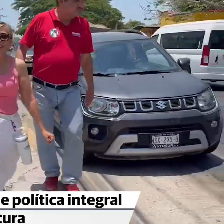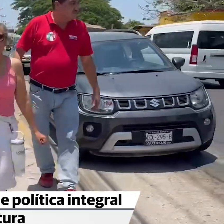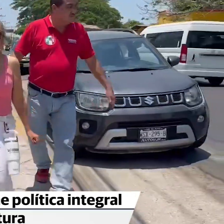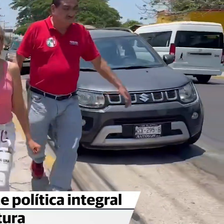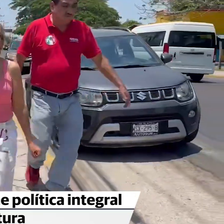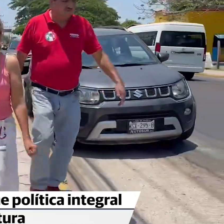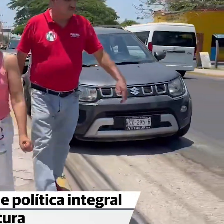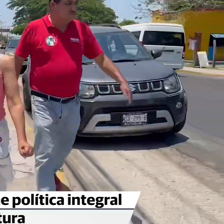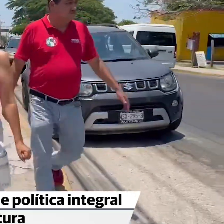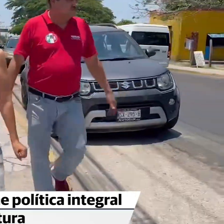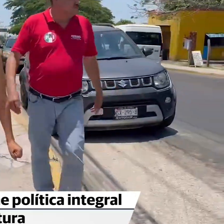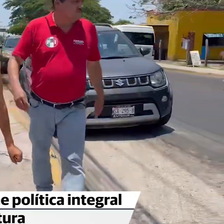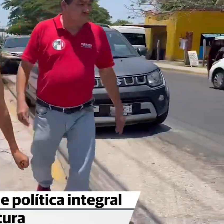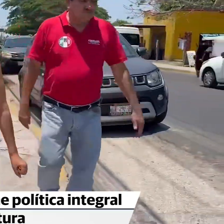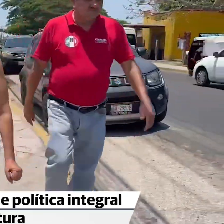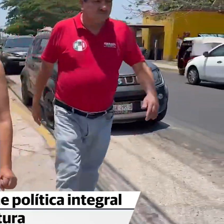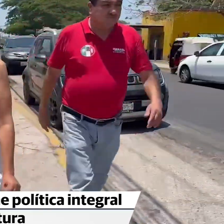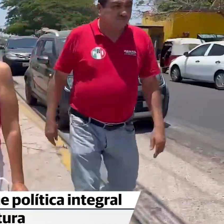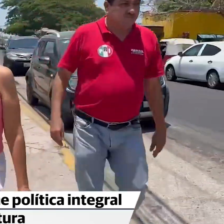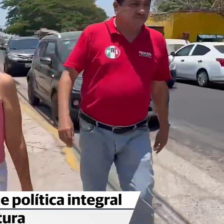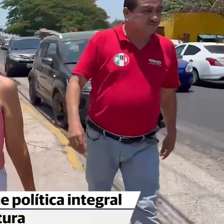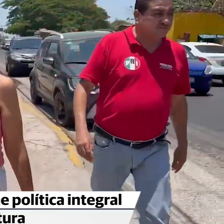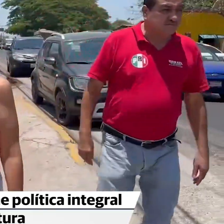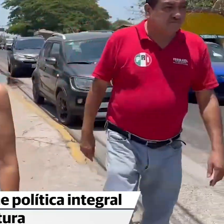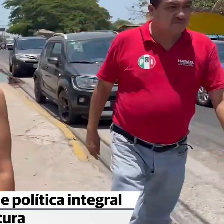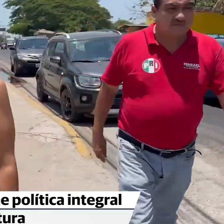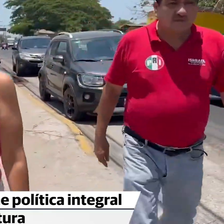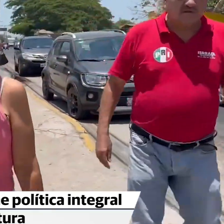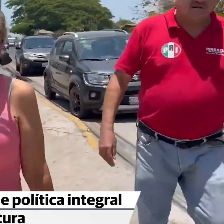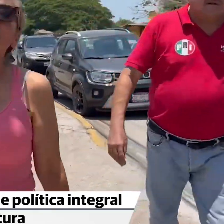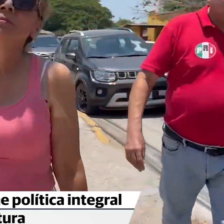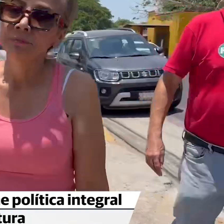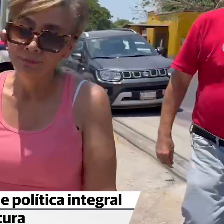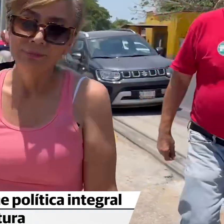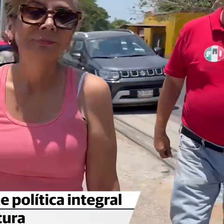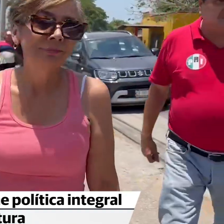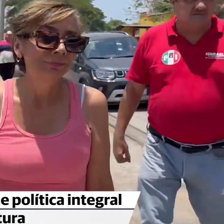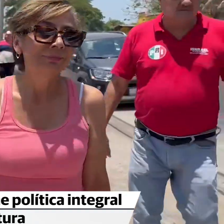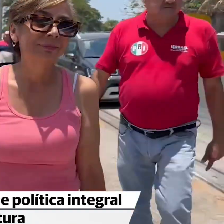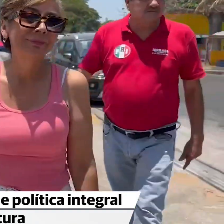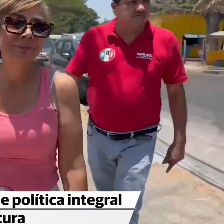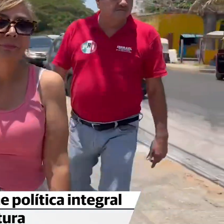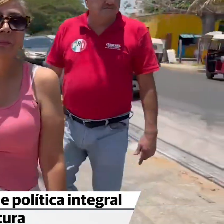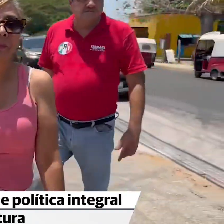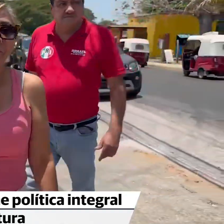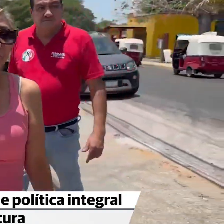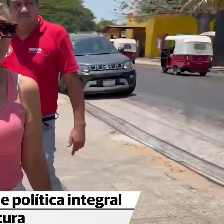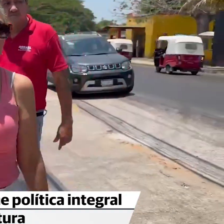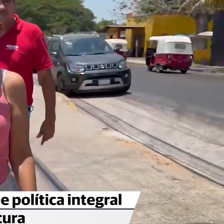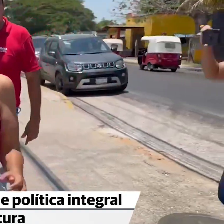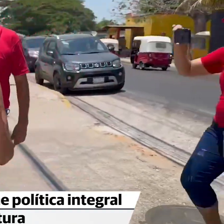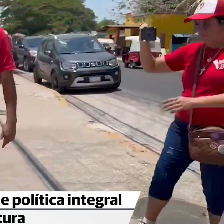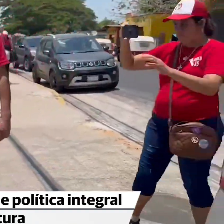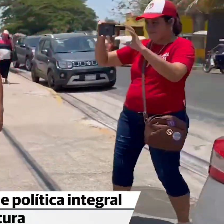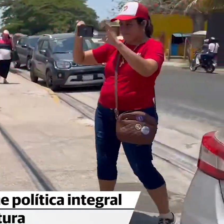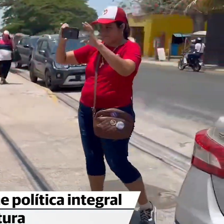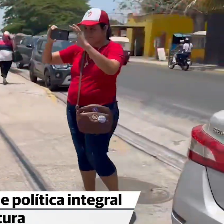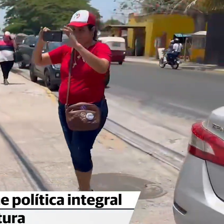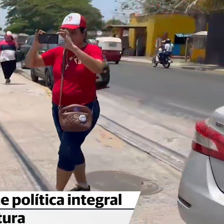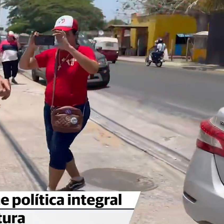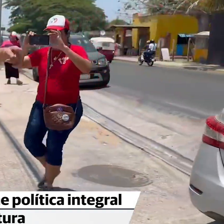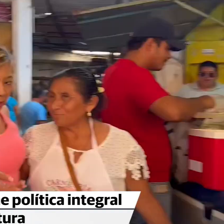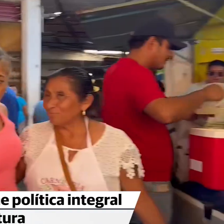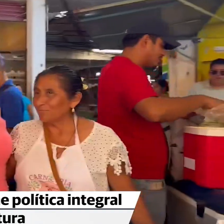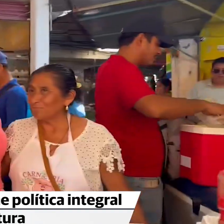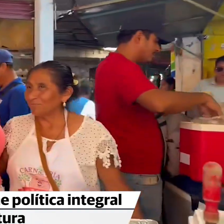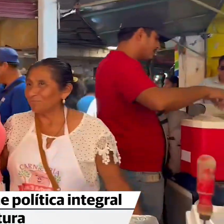implementaría una política integral para atender a personas con discapacidad. En la entrevista con Katia de Artigues de Yo También, asociación